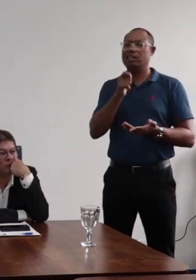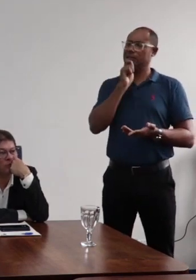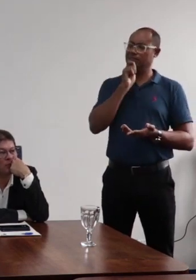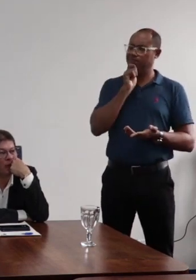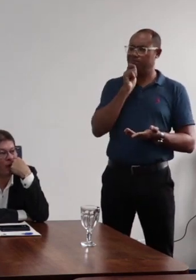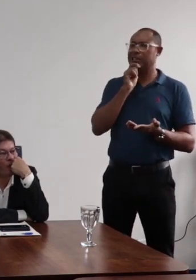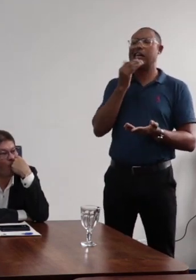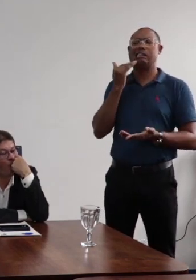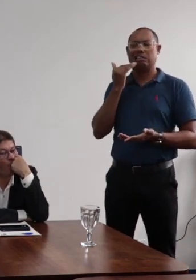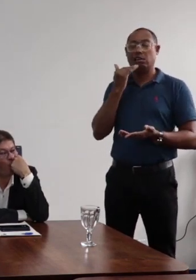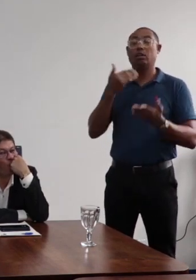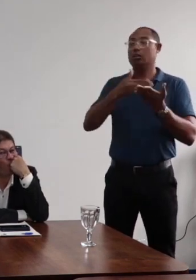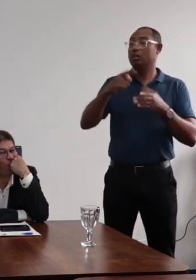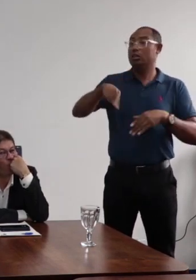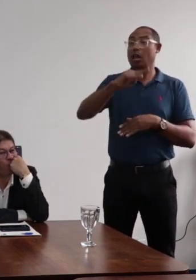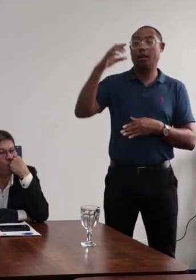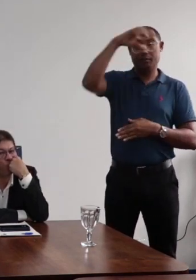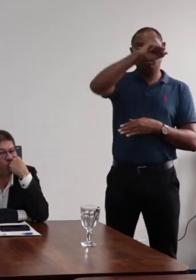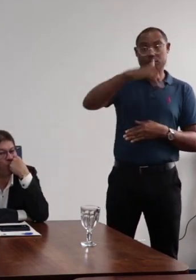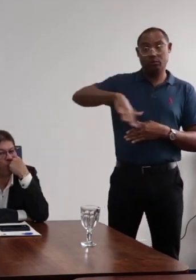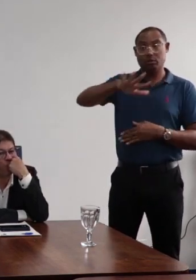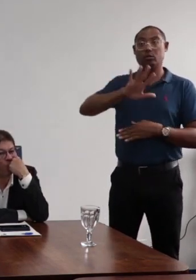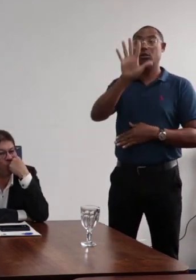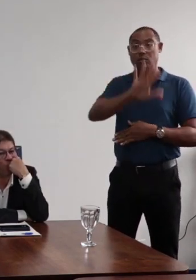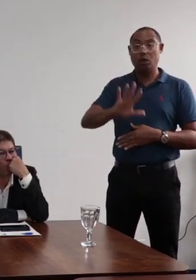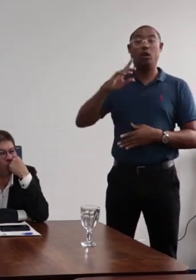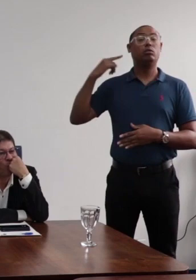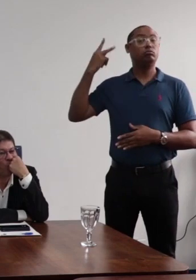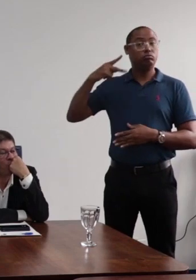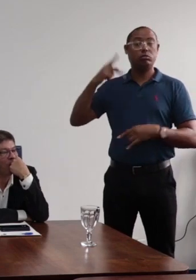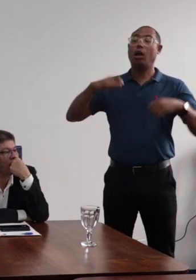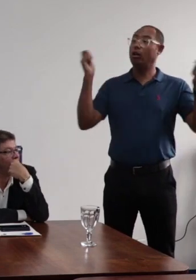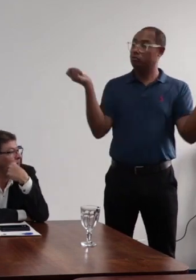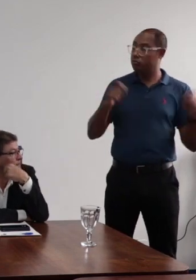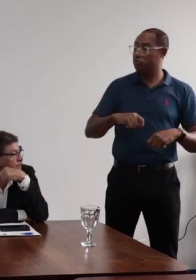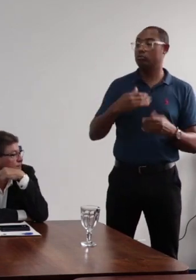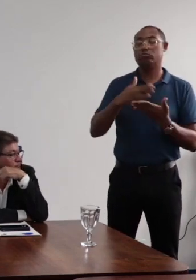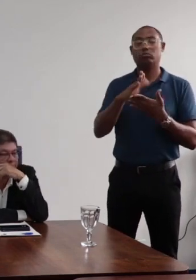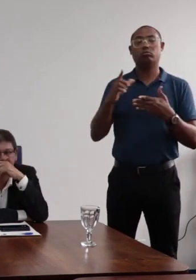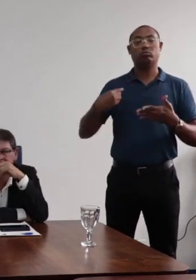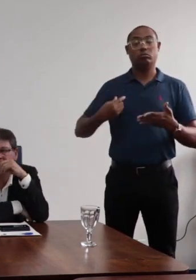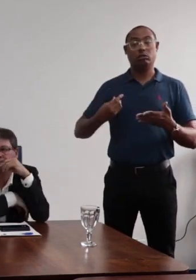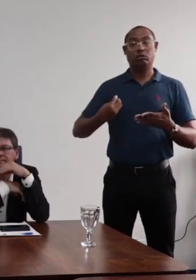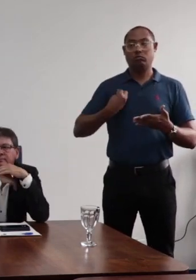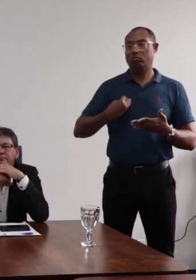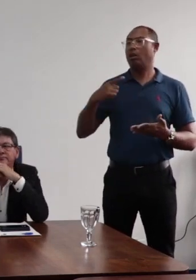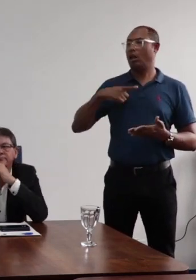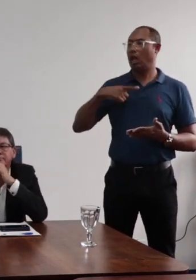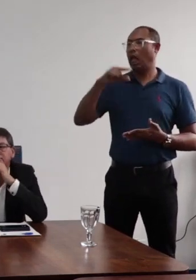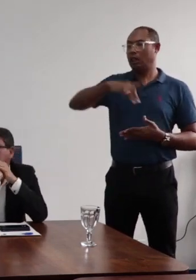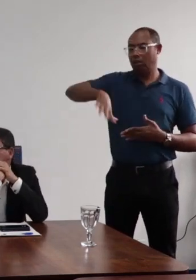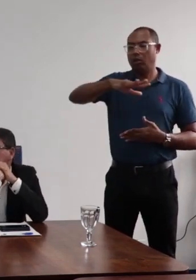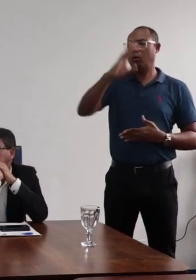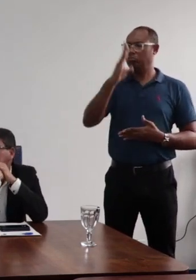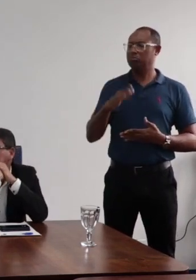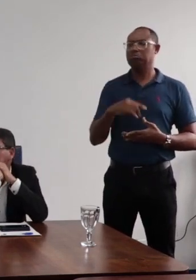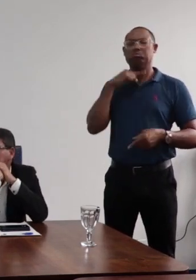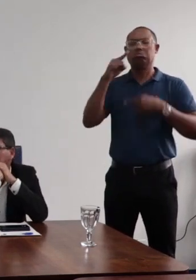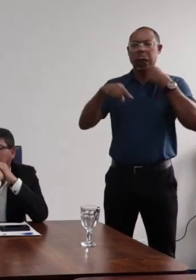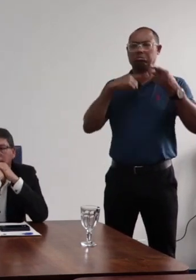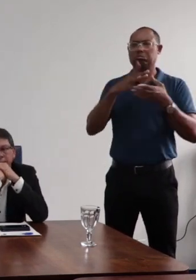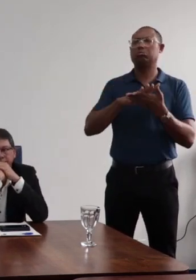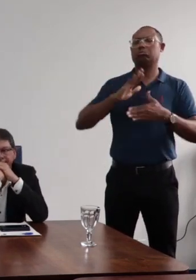mas também a compreensão de que o cenário político existente no Brasil não nos possibilitaria